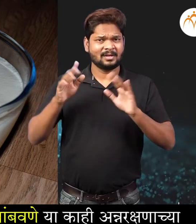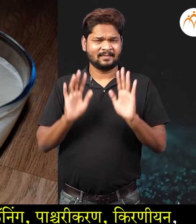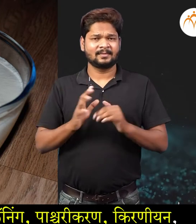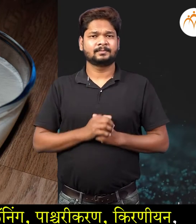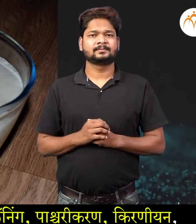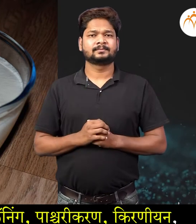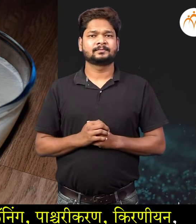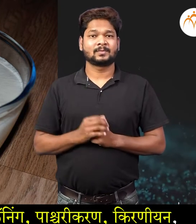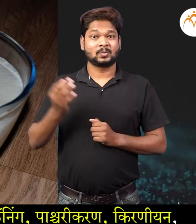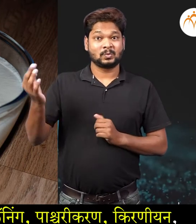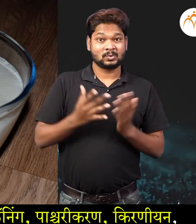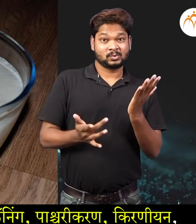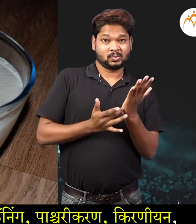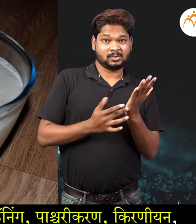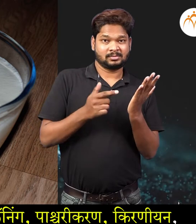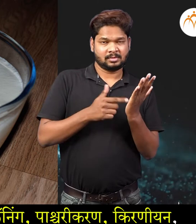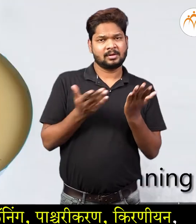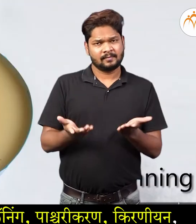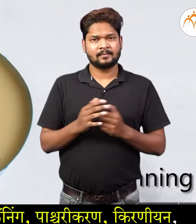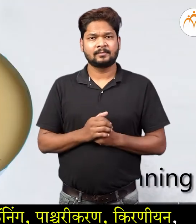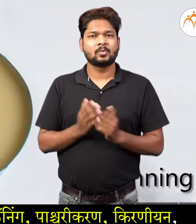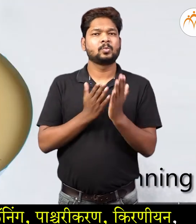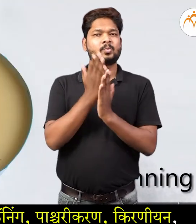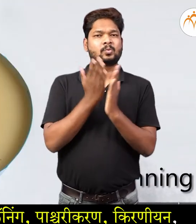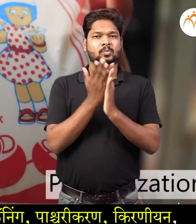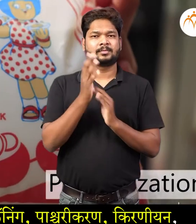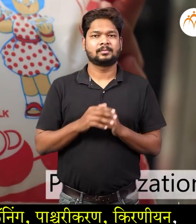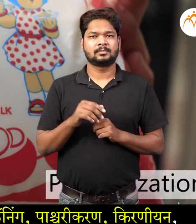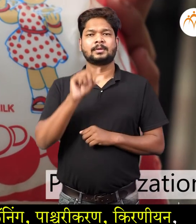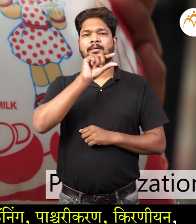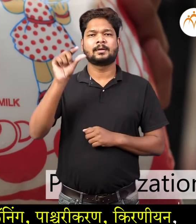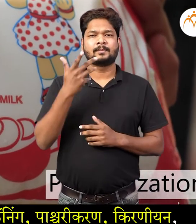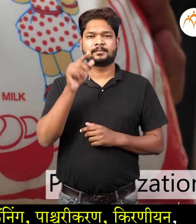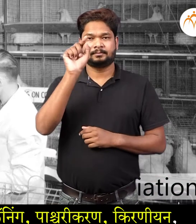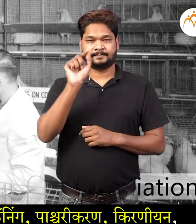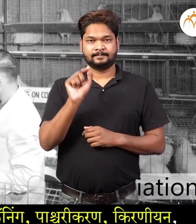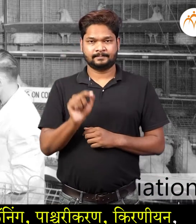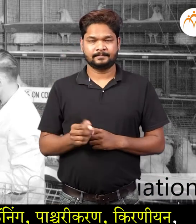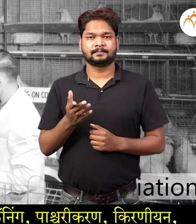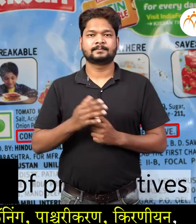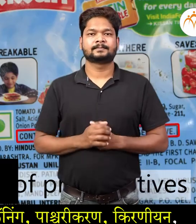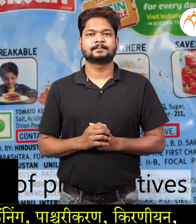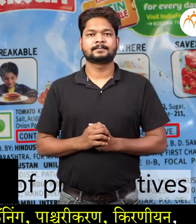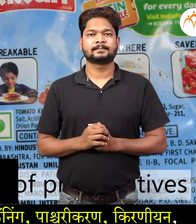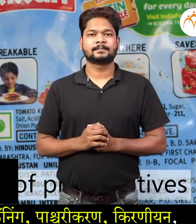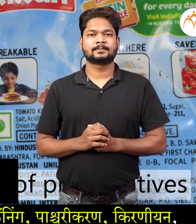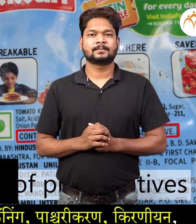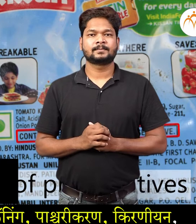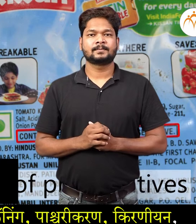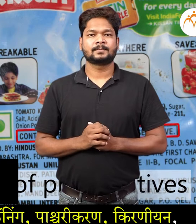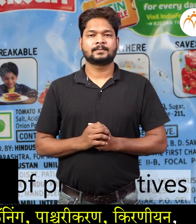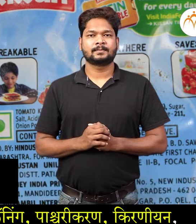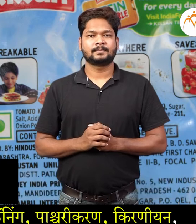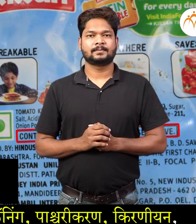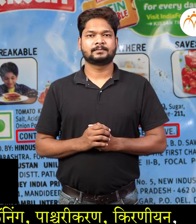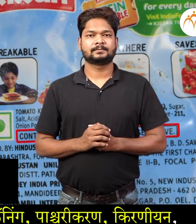आधुनीक आन्न सुरक्षेचा पद्धती त क्यानिंग पाश्चरी करन किरनी यन परिरक्षकांचा वापर